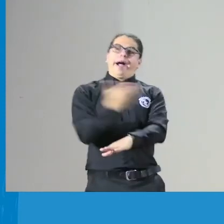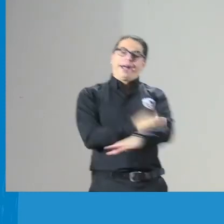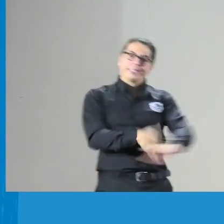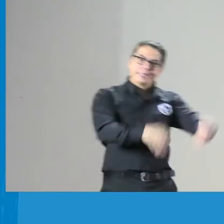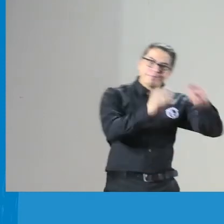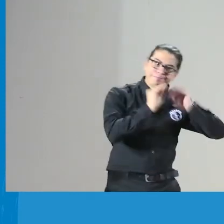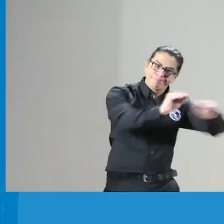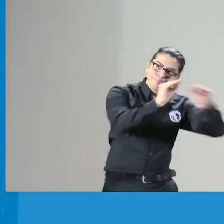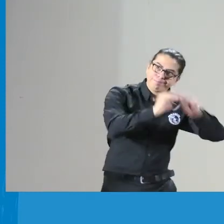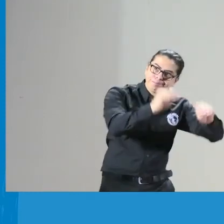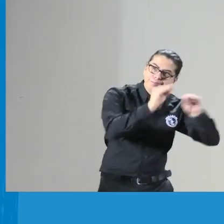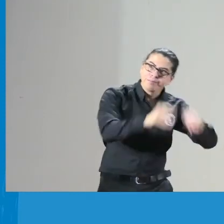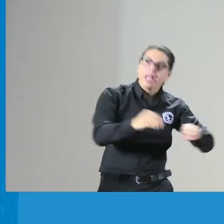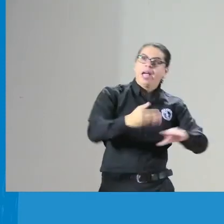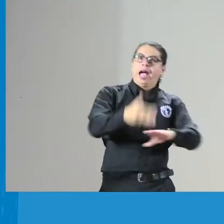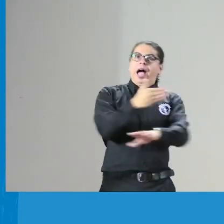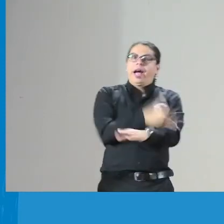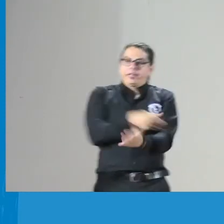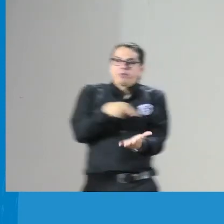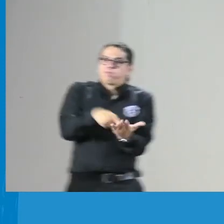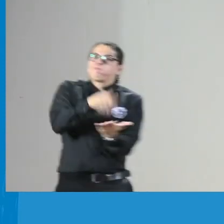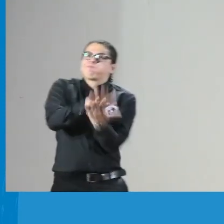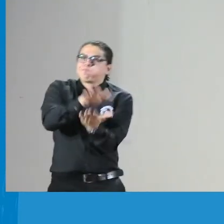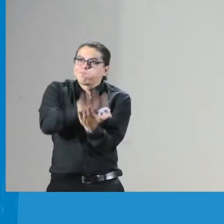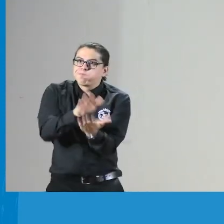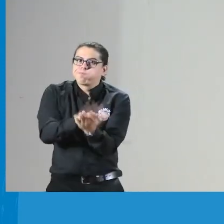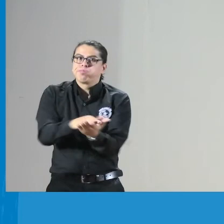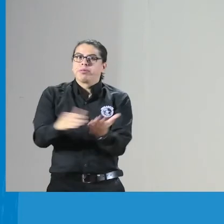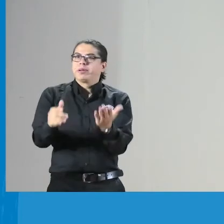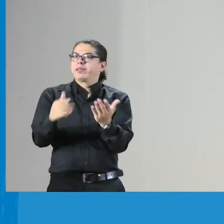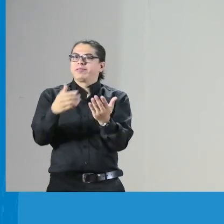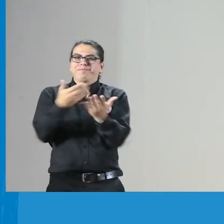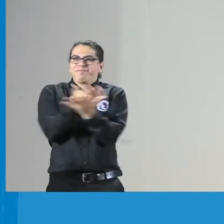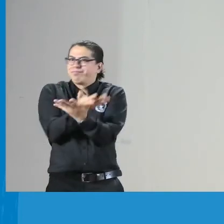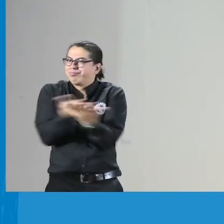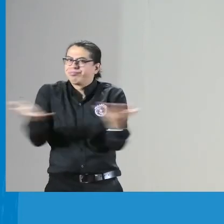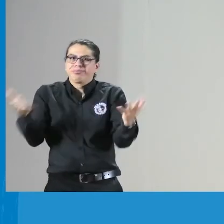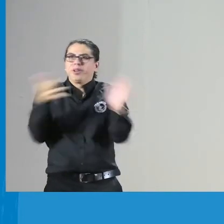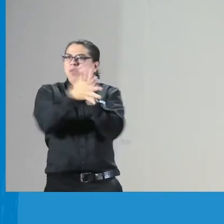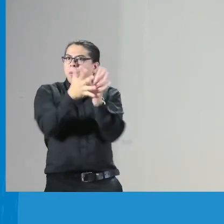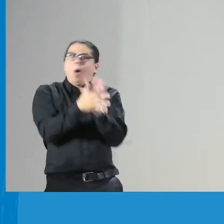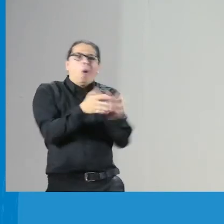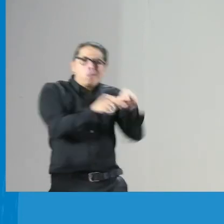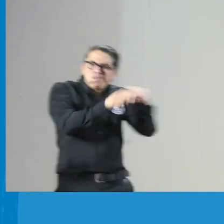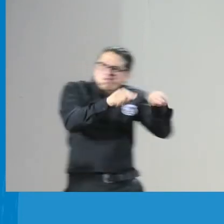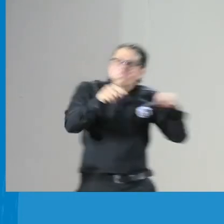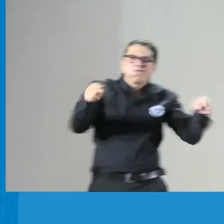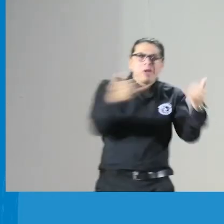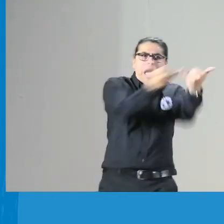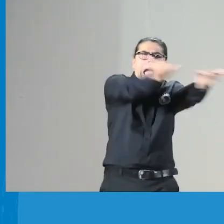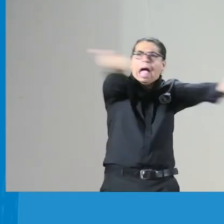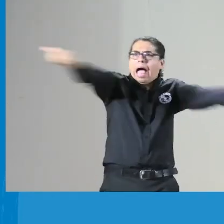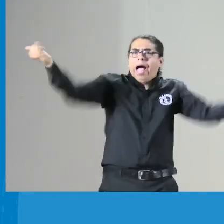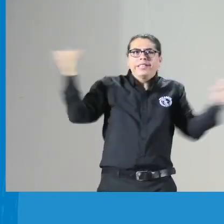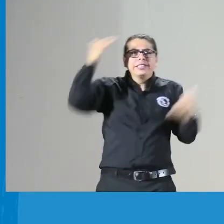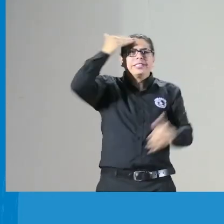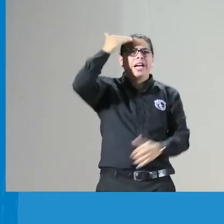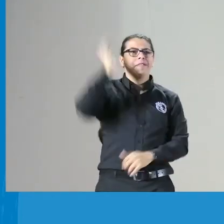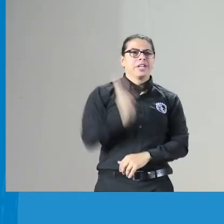intérpretes que tenían las instituciones hacia formaciones les entregaba unos documentos en formación y estos